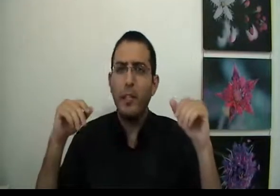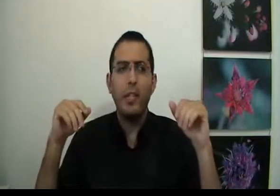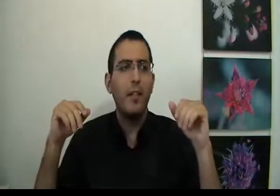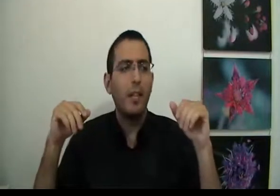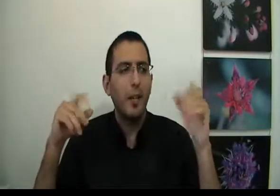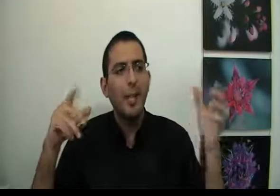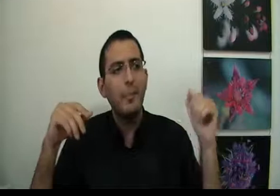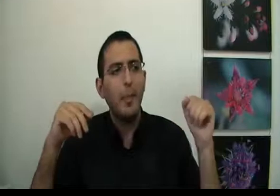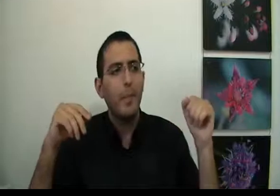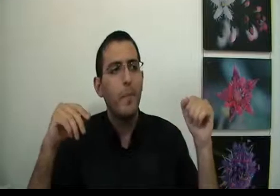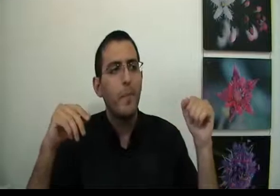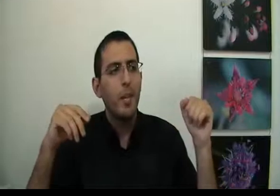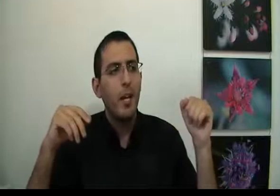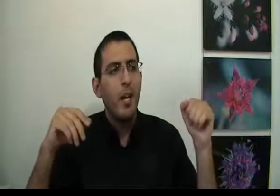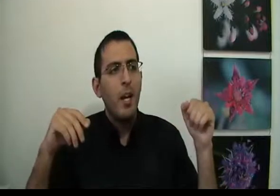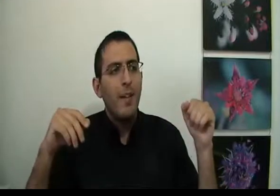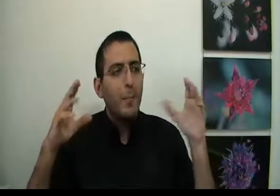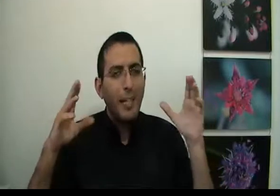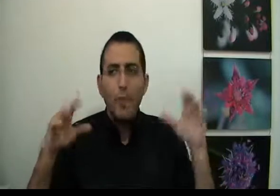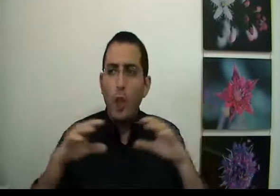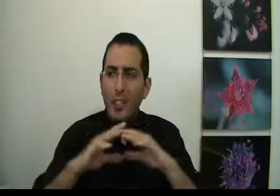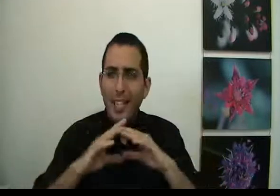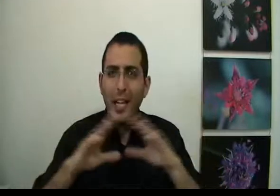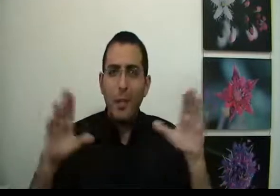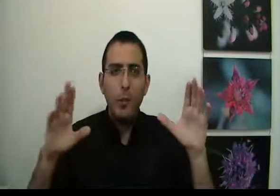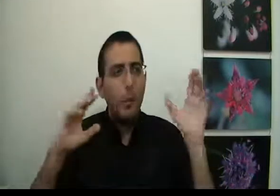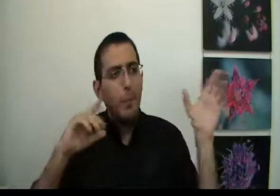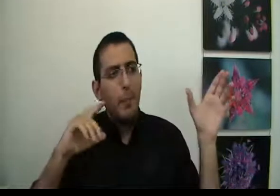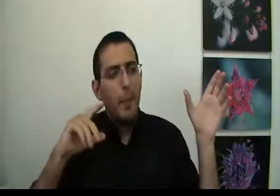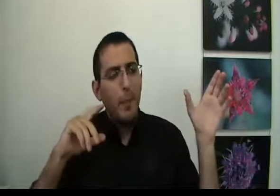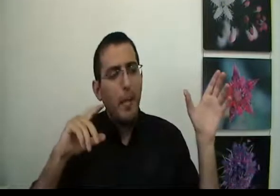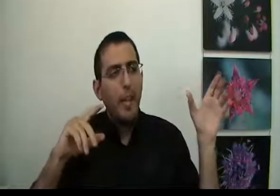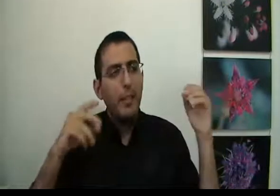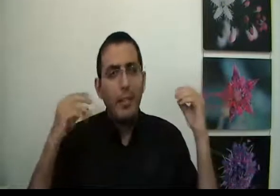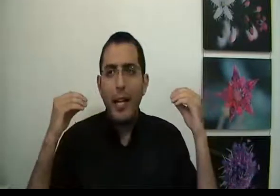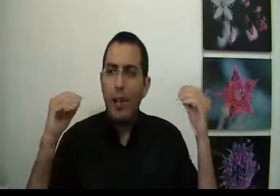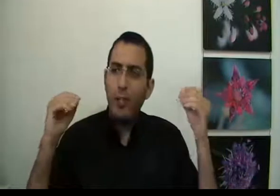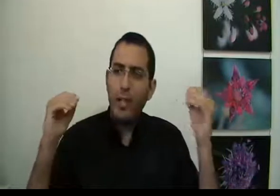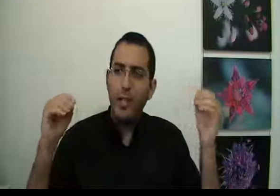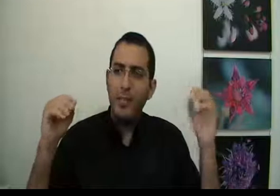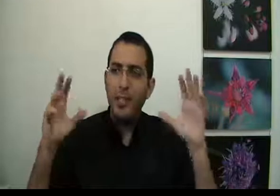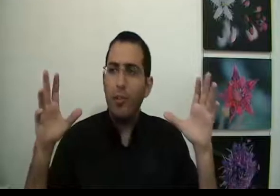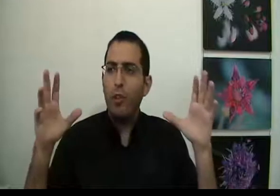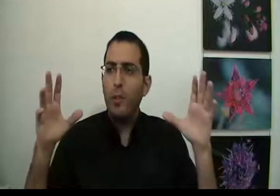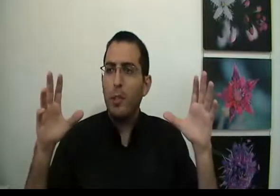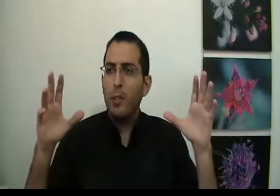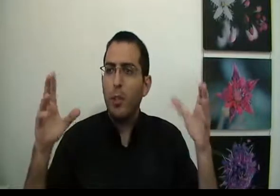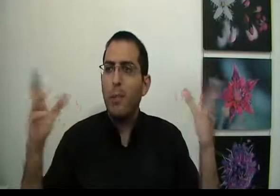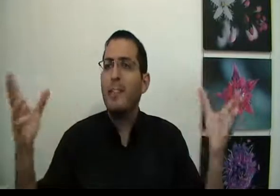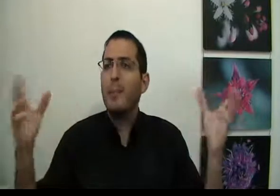שלי ככה וככה? מה הסיבה? ובן אדם לא צריך, אמרנו בפעם אחרת, לגלות שקרנים זה על ידי ששואלים אותם שאלות, מה הסיבה